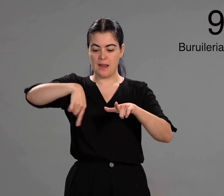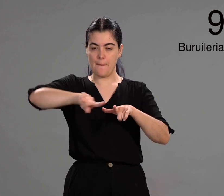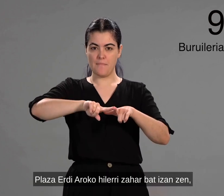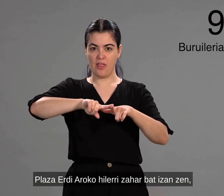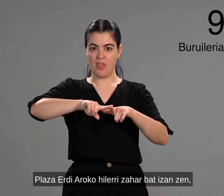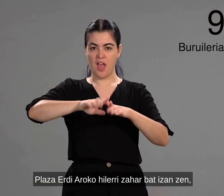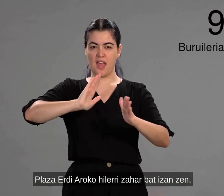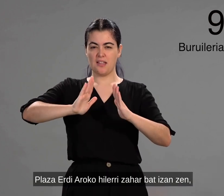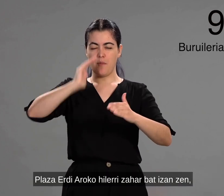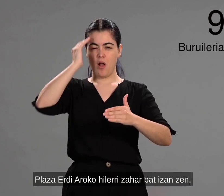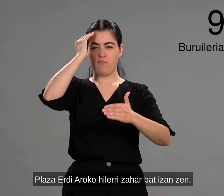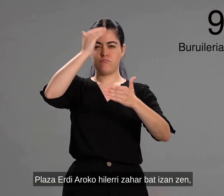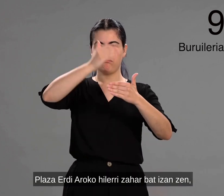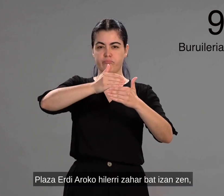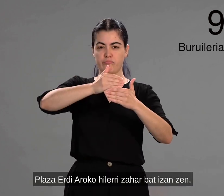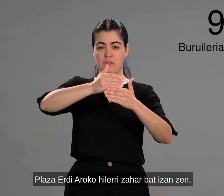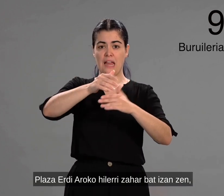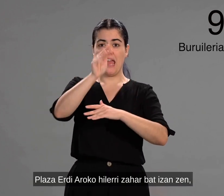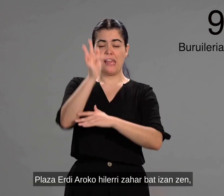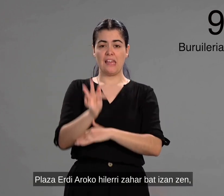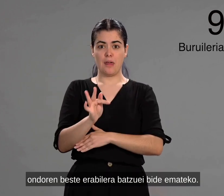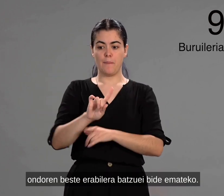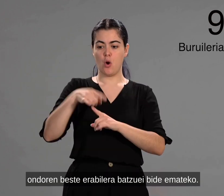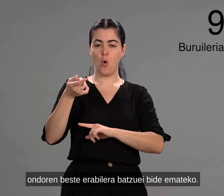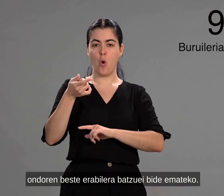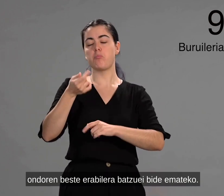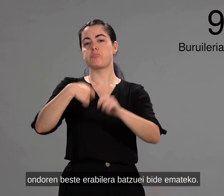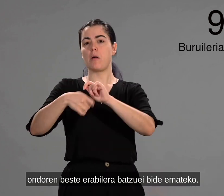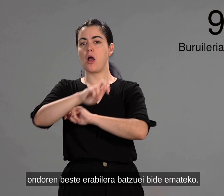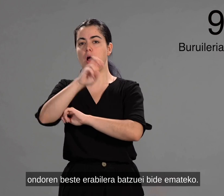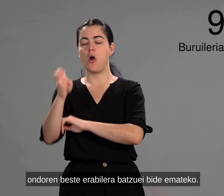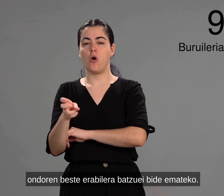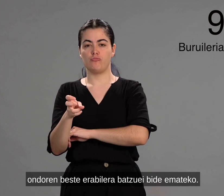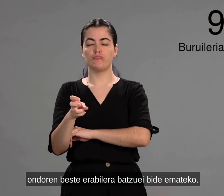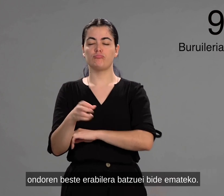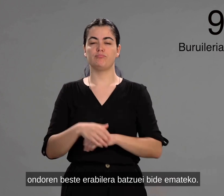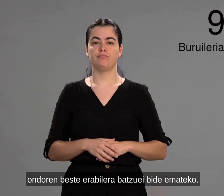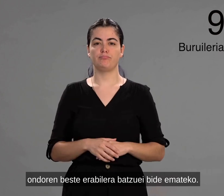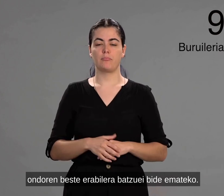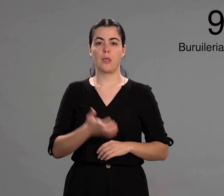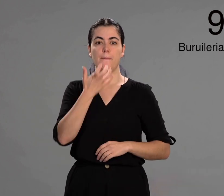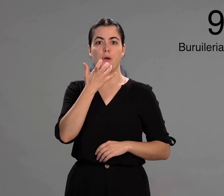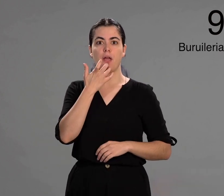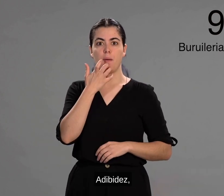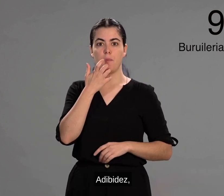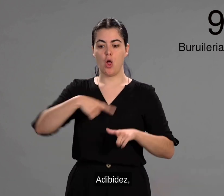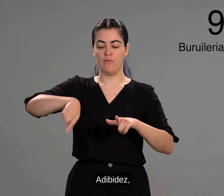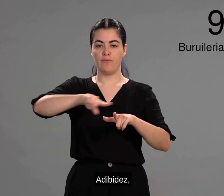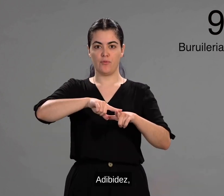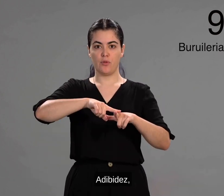Plaza erdiaroko ijerri zahar bat izan zen, ondoren beste erabillera batzuei bide emateko. Adibidez, izena